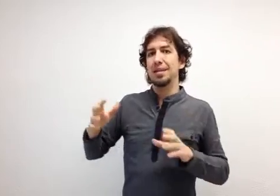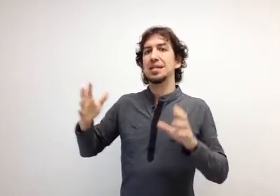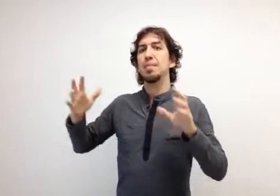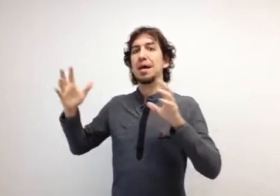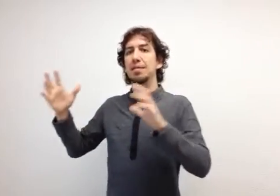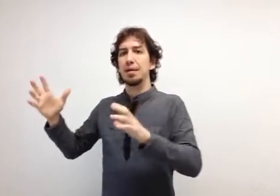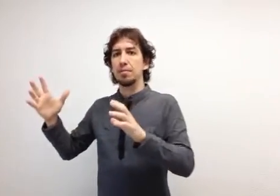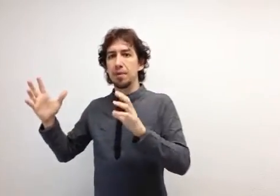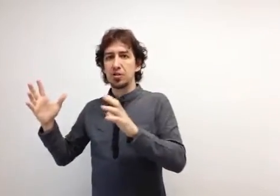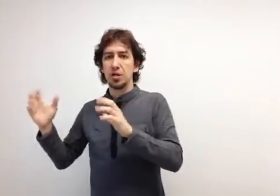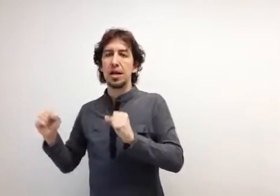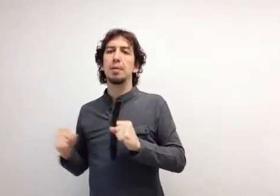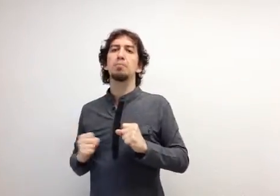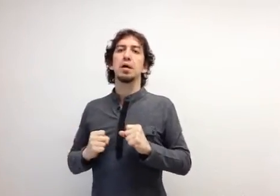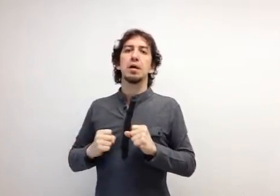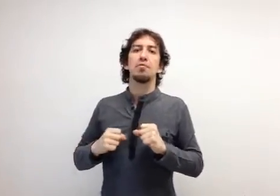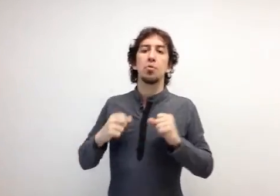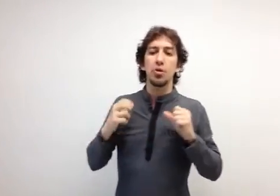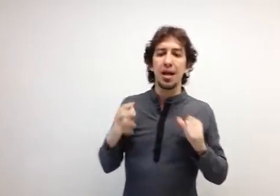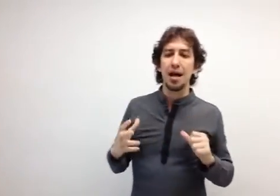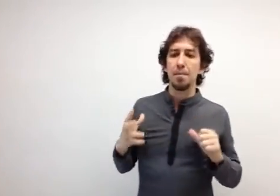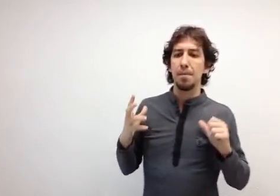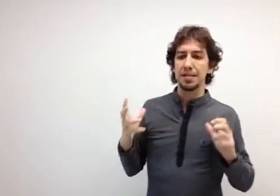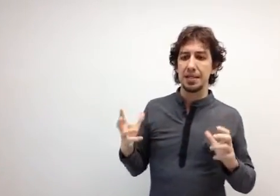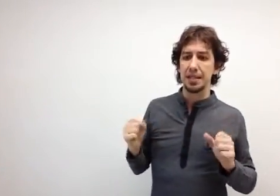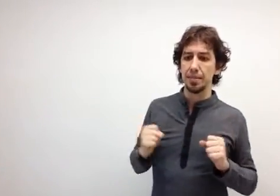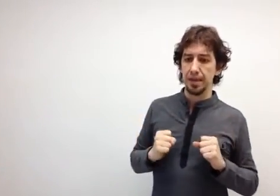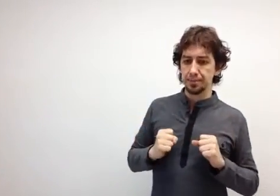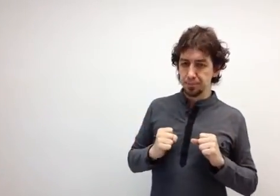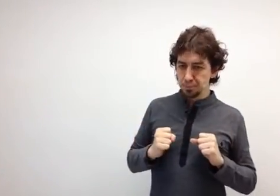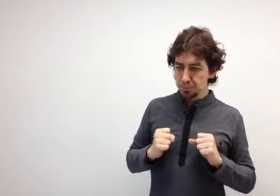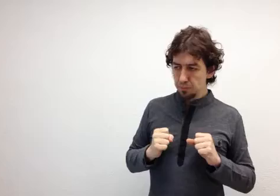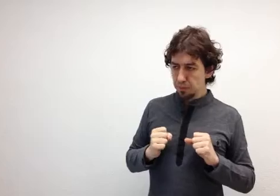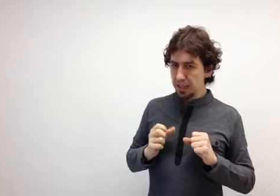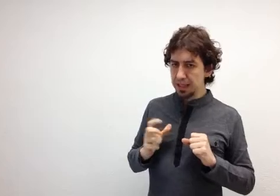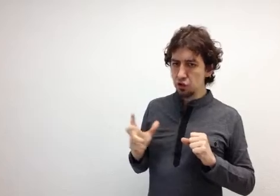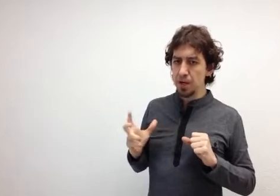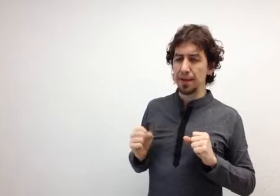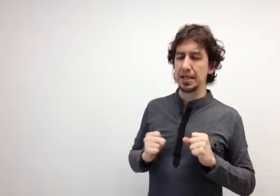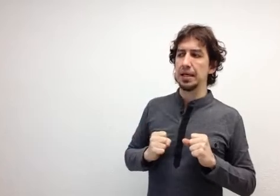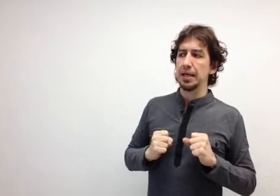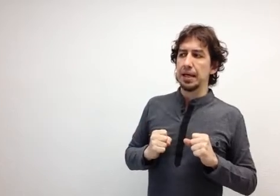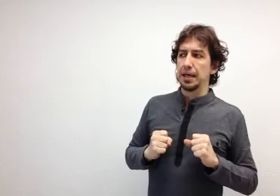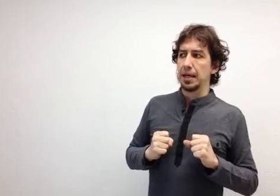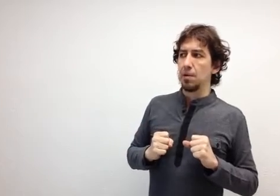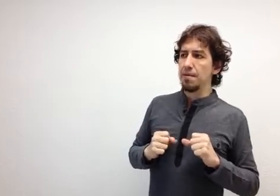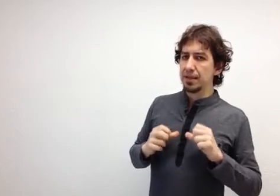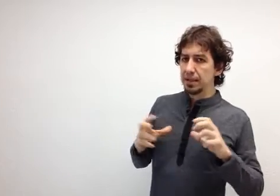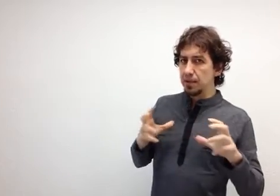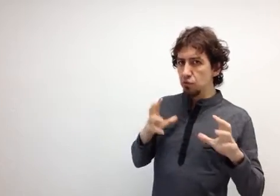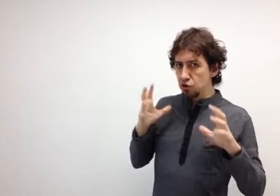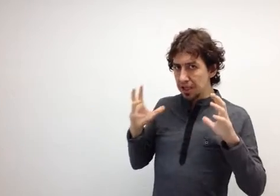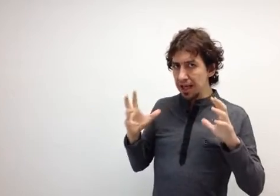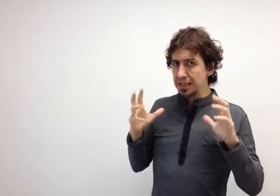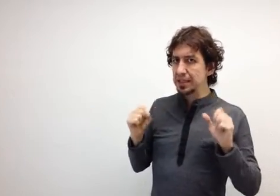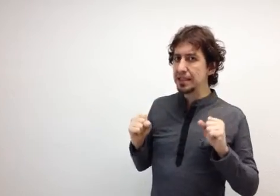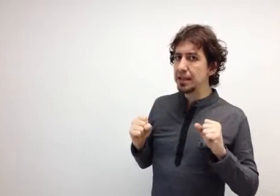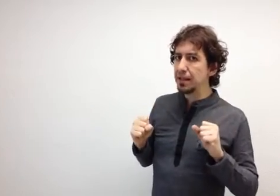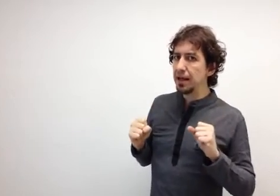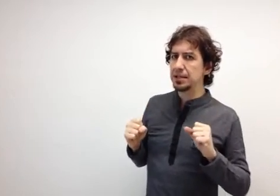ese branding personal, funcionará bastante bien. ¿Qué es lo que pasa? Que una vez que tenemos claras esta serie de ideas,